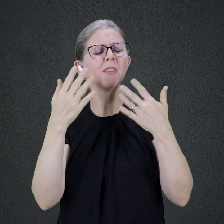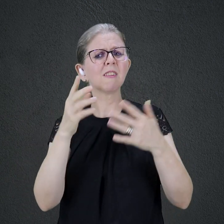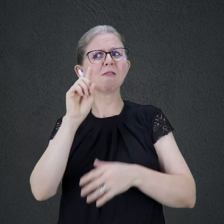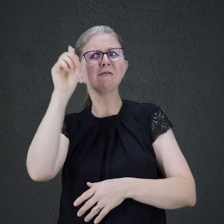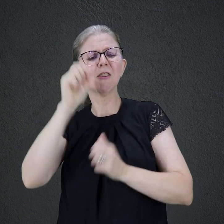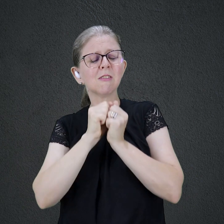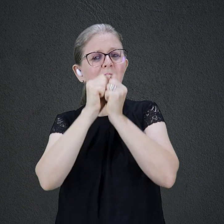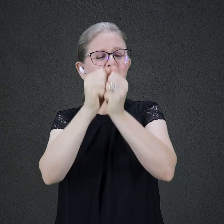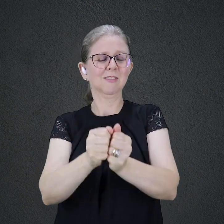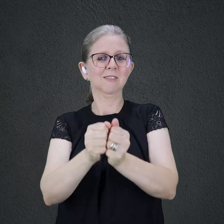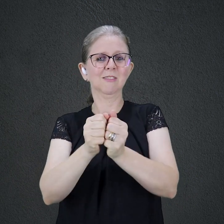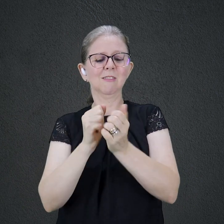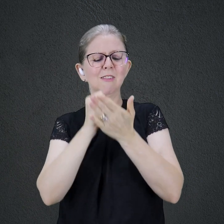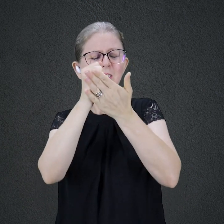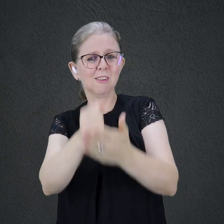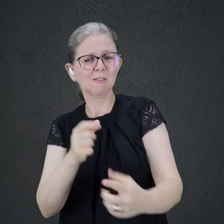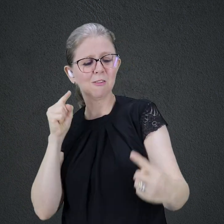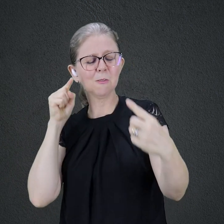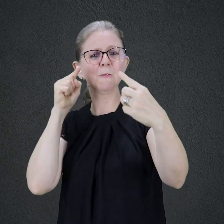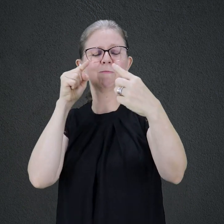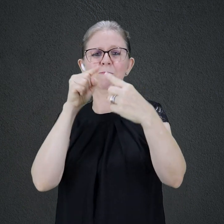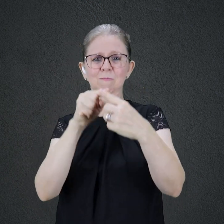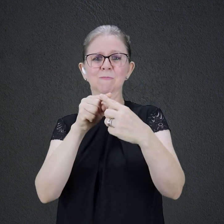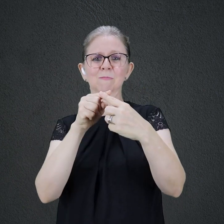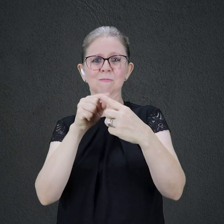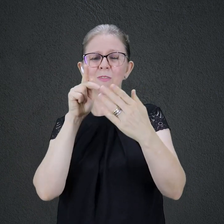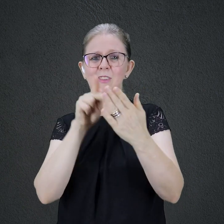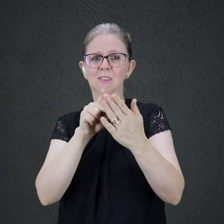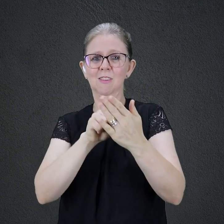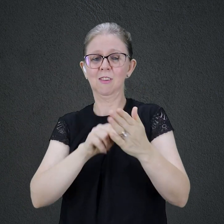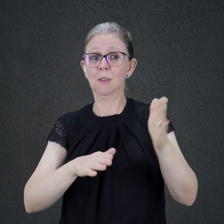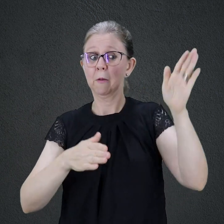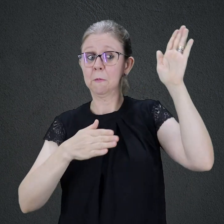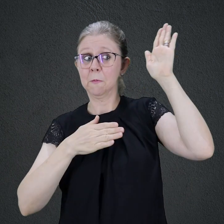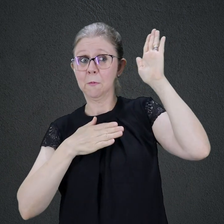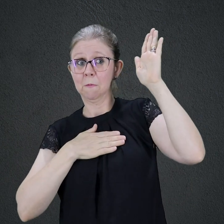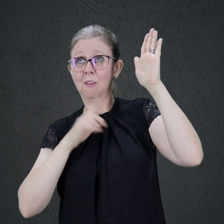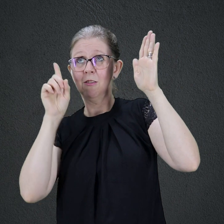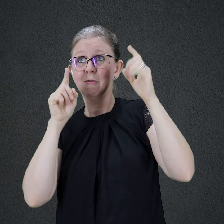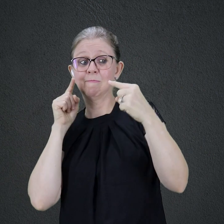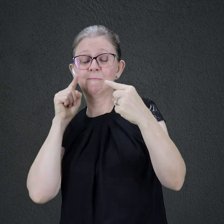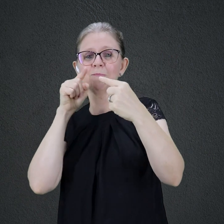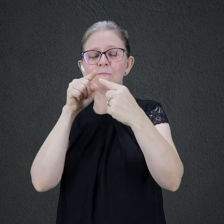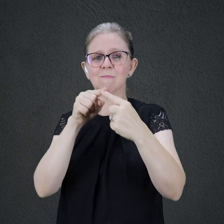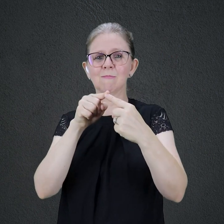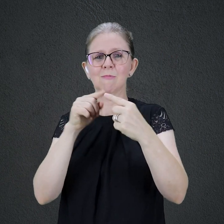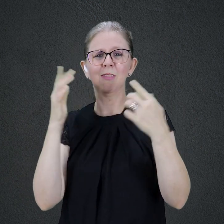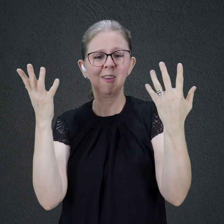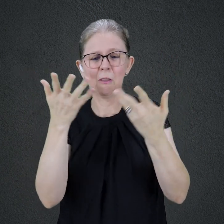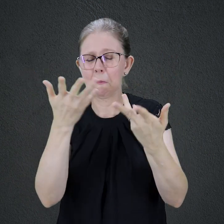O alvo que Ele promete aos seus é maravilhoso e merece toda a nossa perseverança. Veja o versículo em